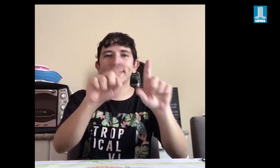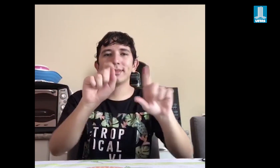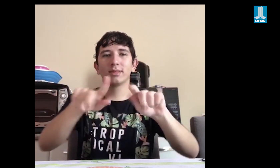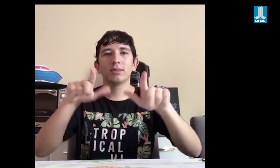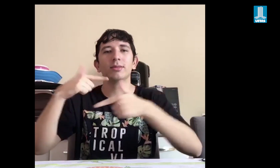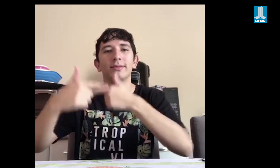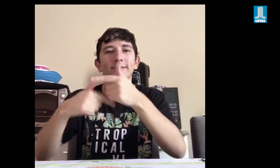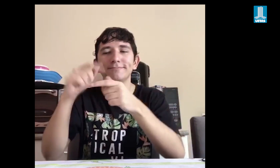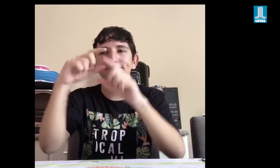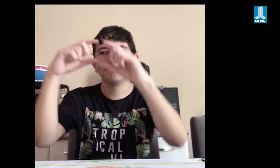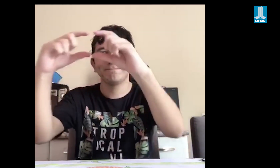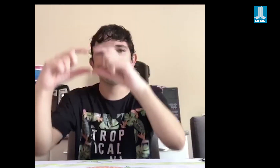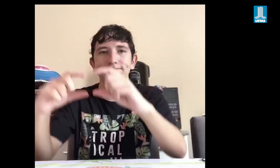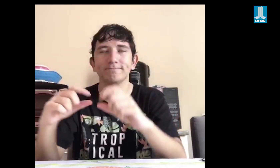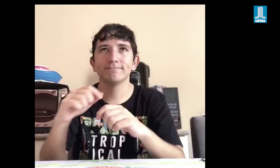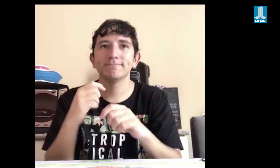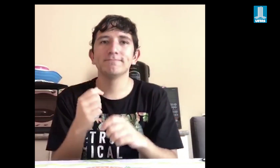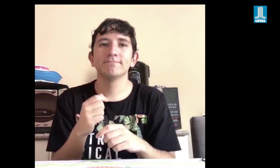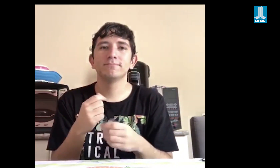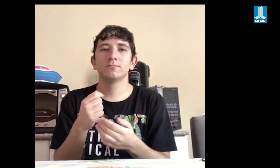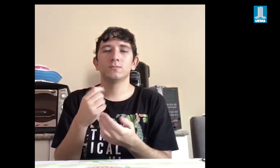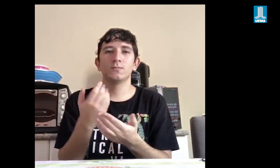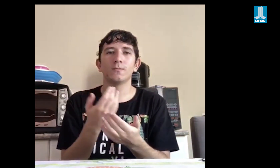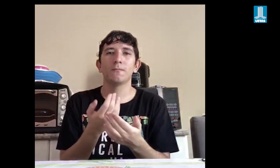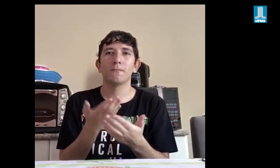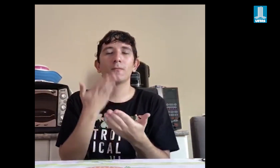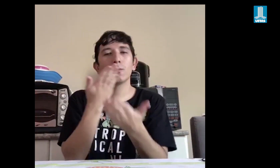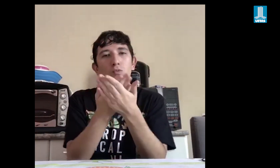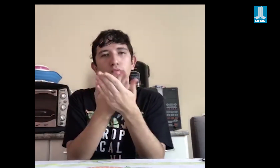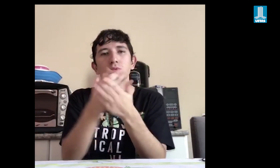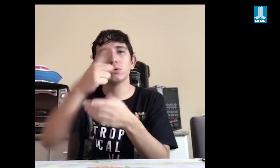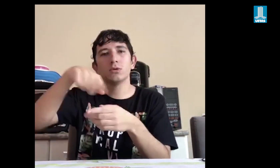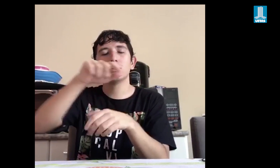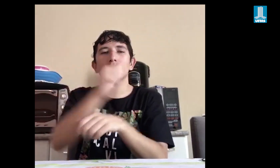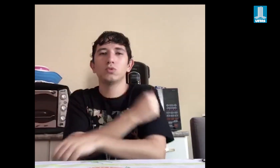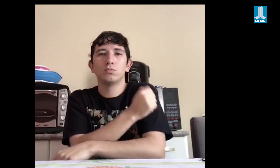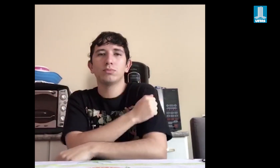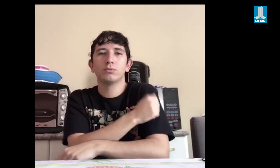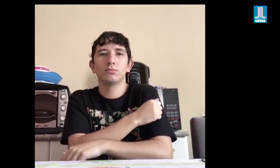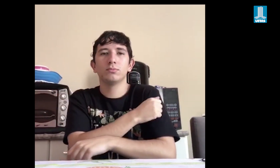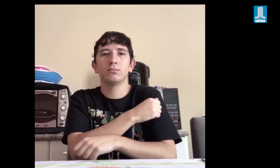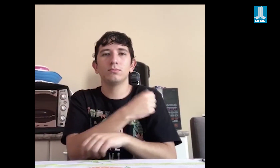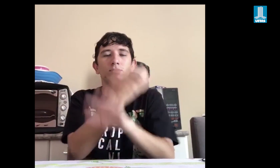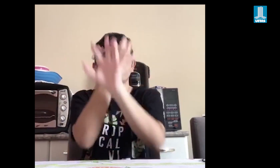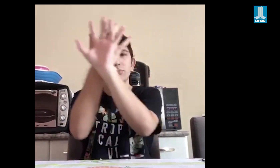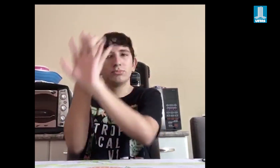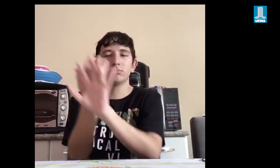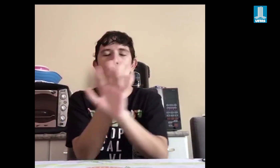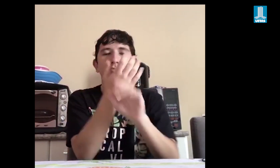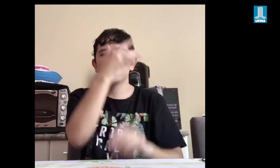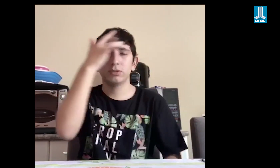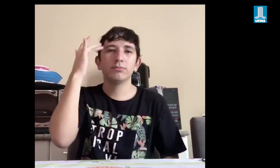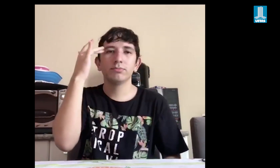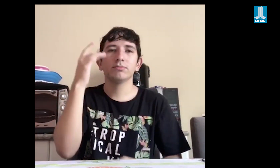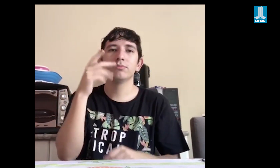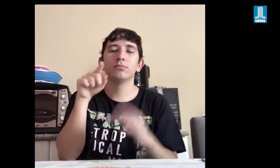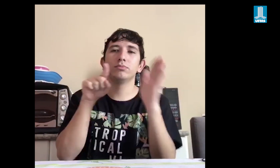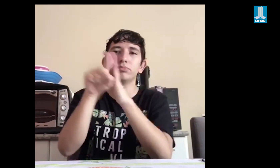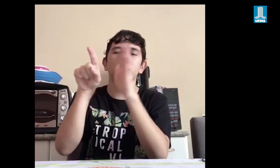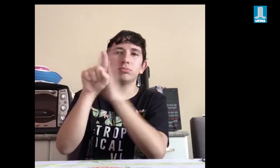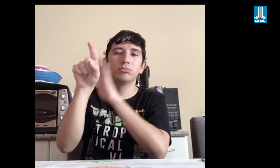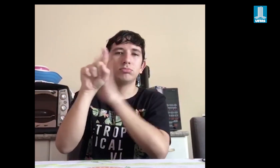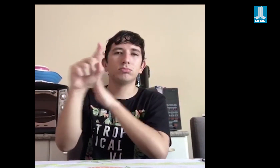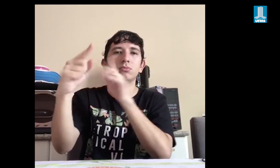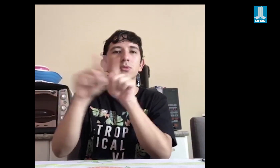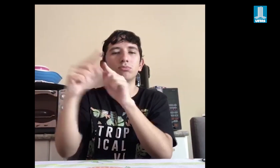do intérprete para ver a visualização e o intérprete fica na tela pequena. Mas o bom de estudar também para o videoconferência é que podemos